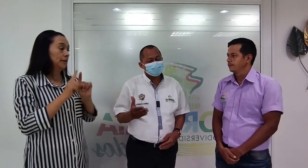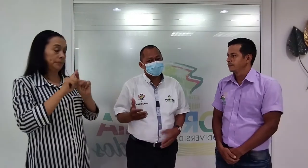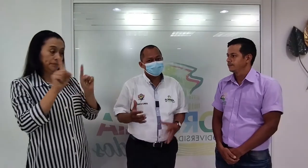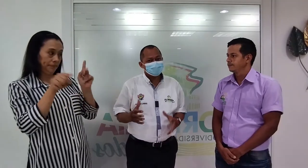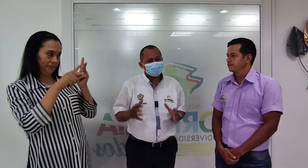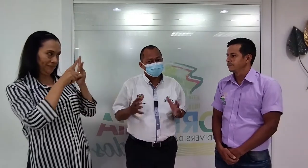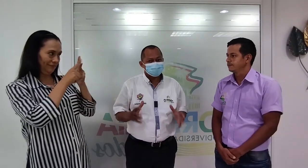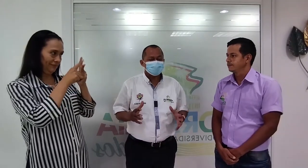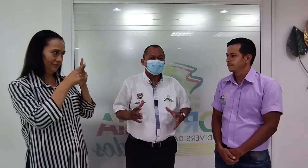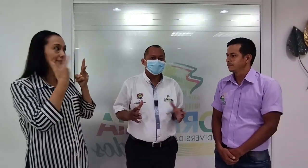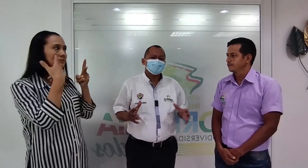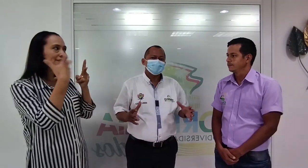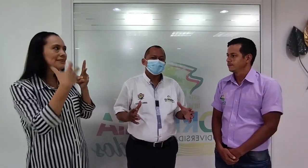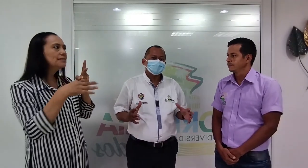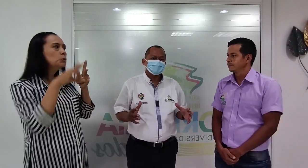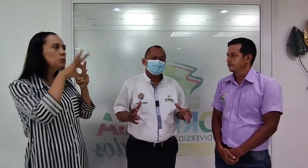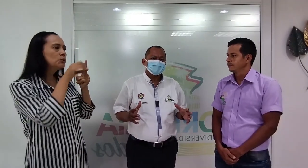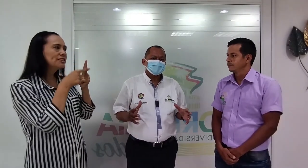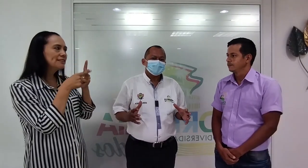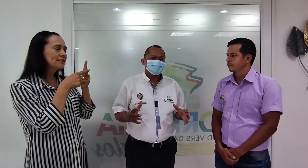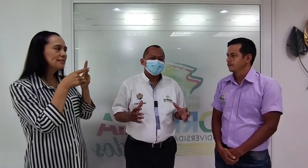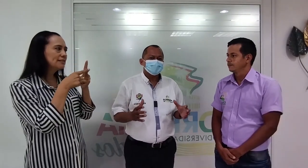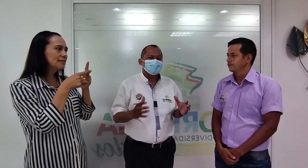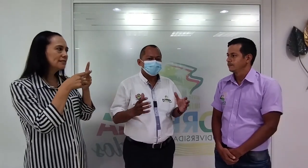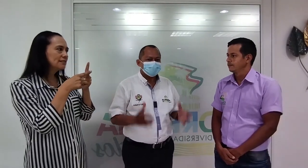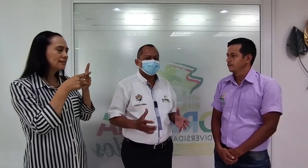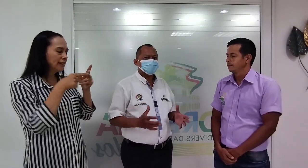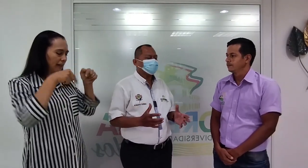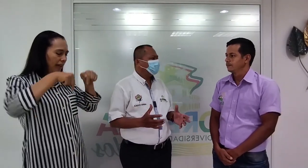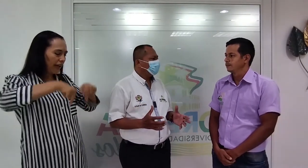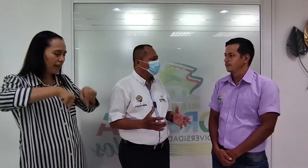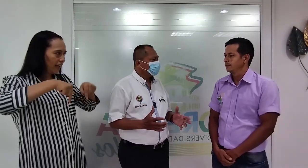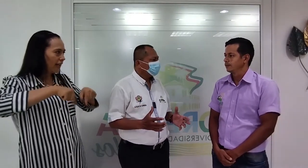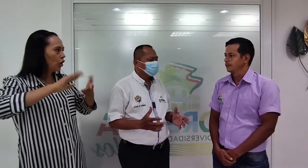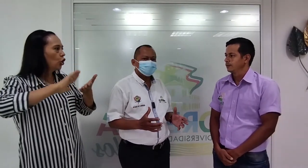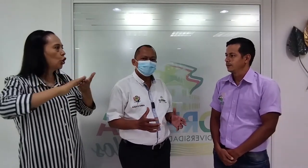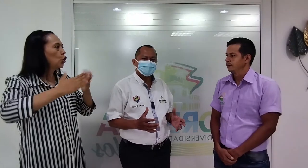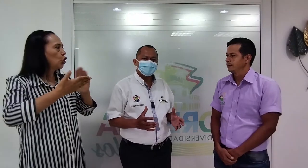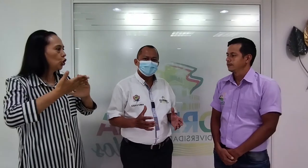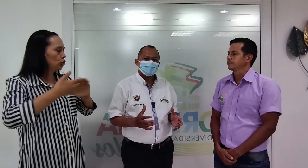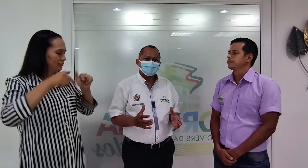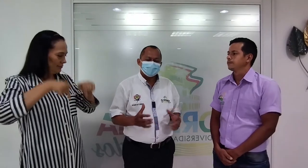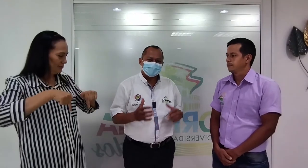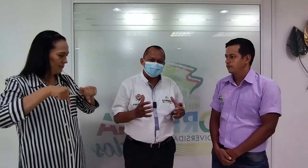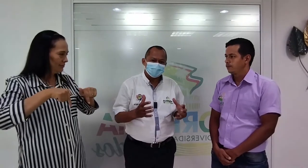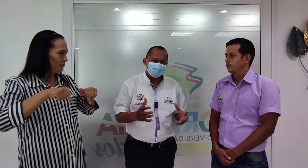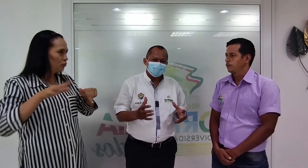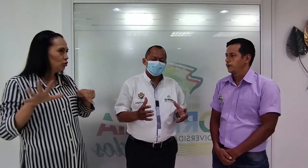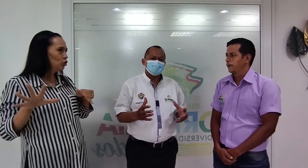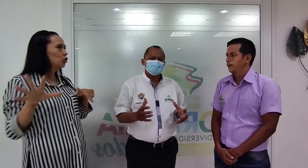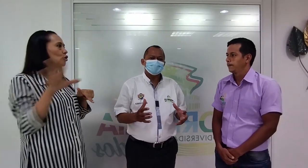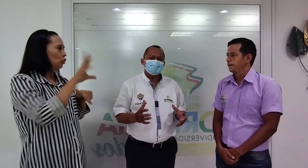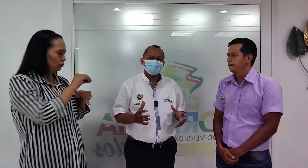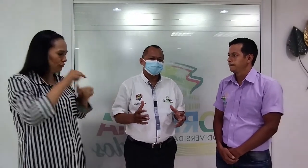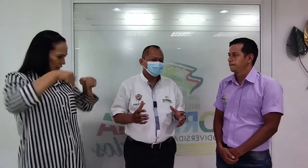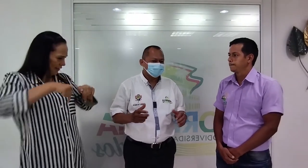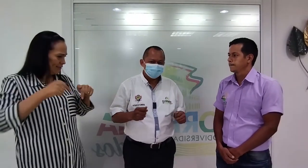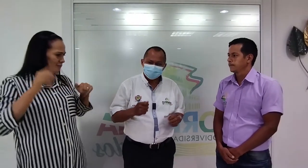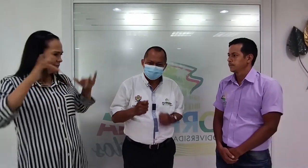más importante es que aquí toda la comunidad participa, ha puesto